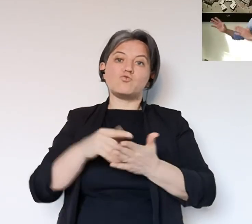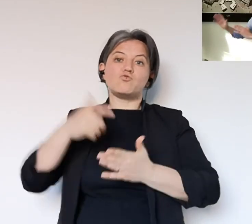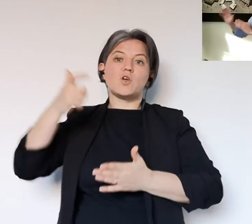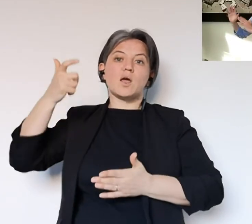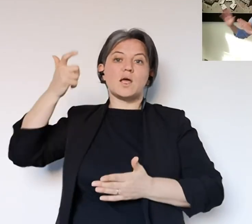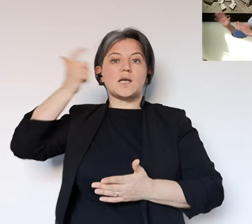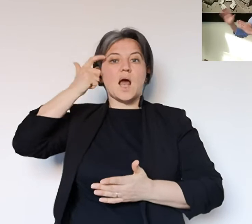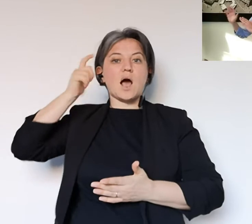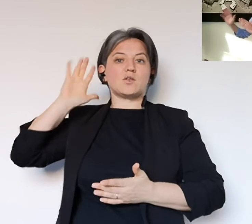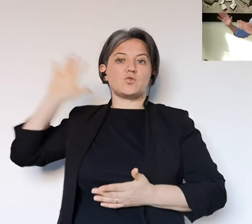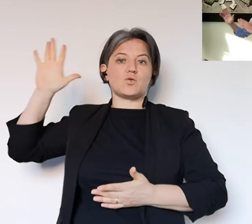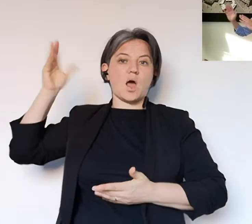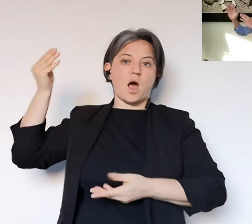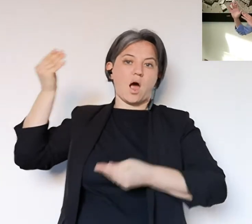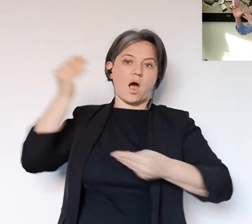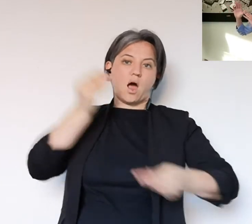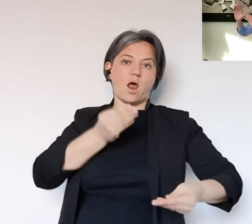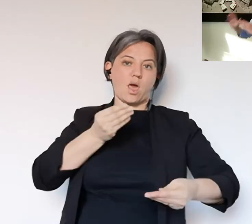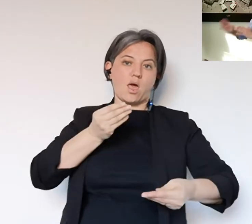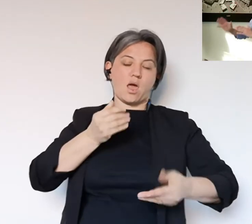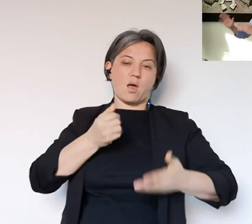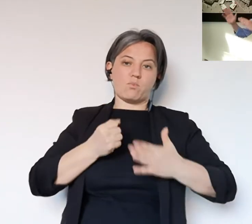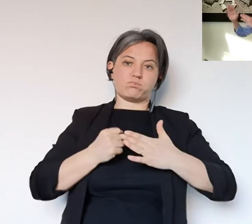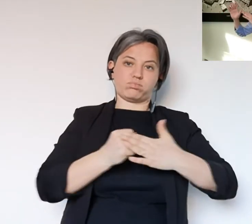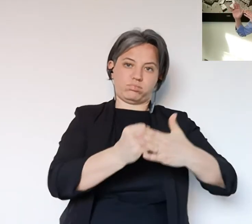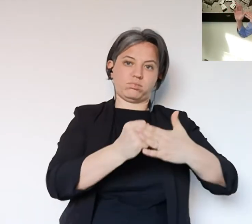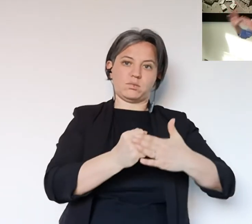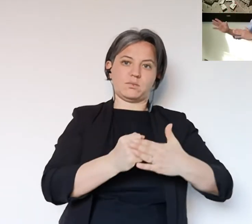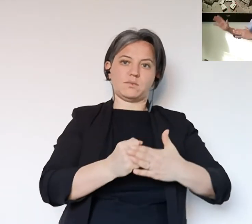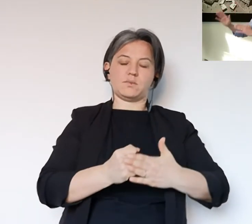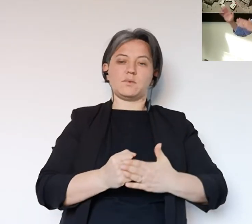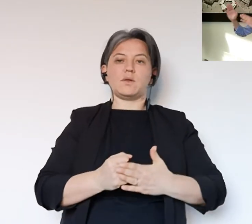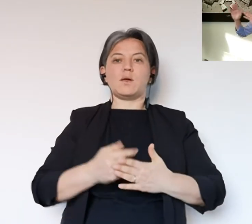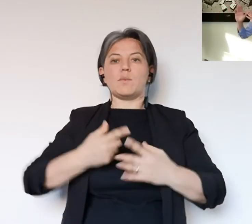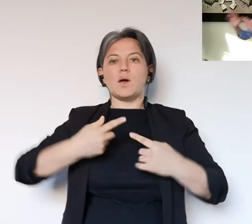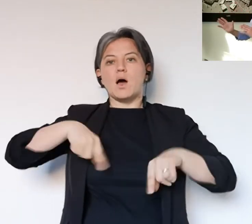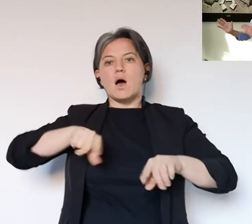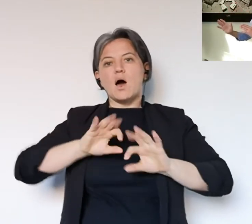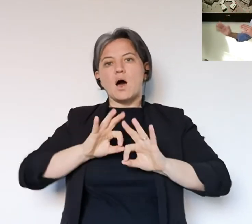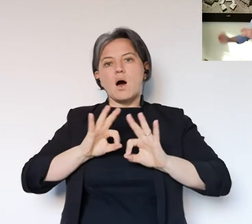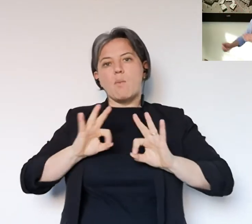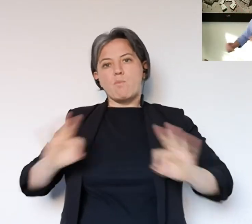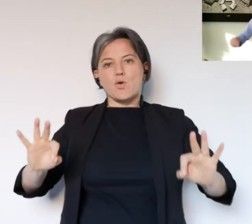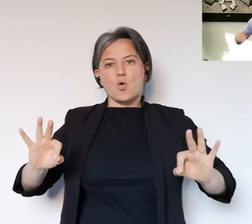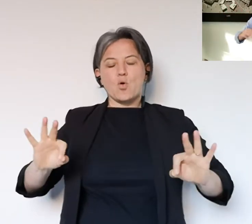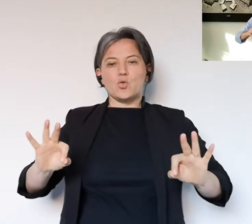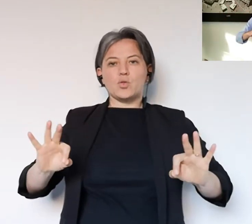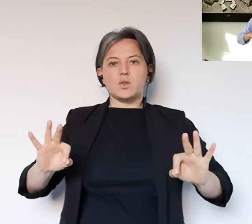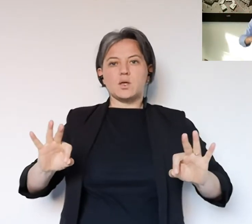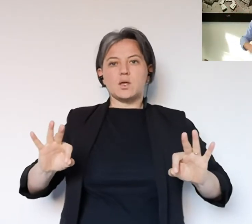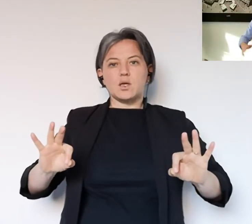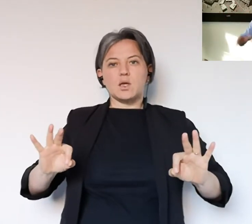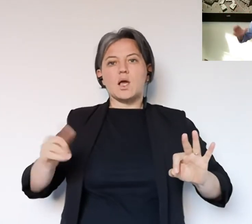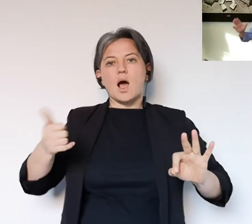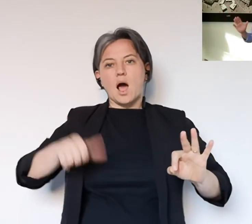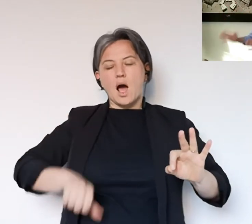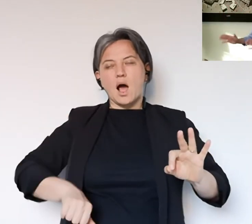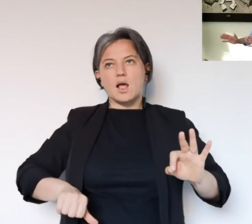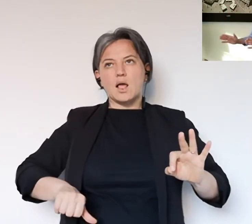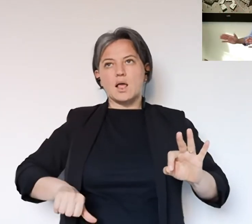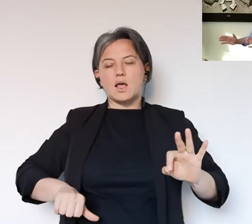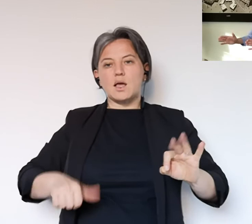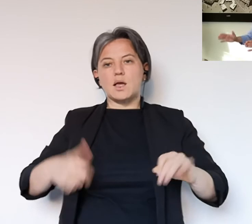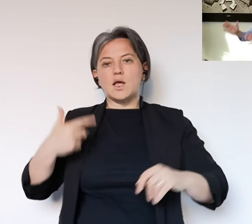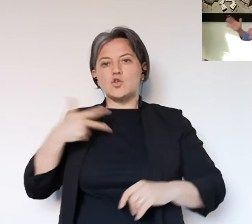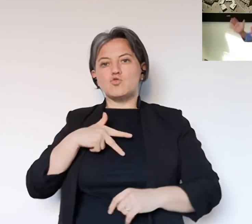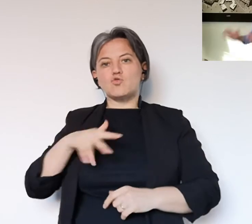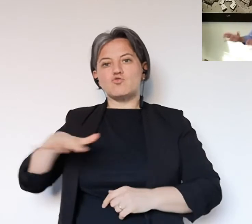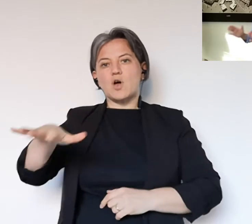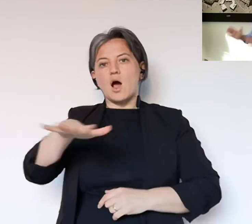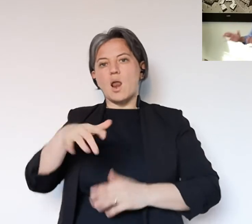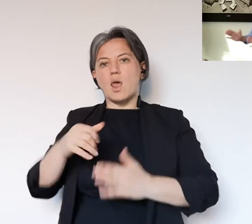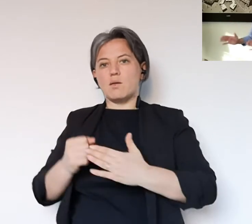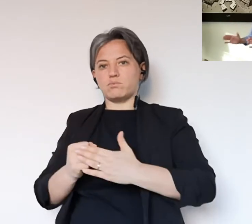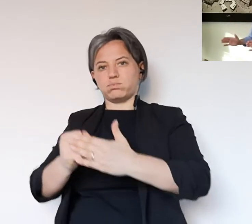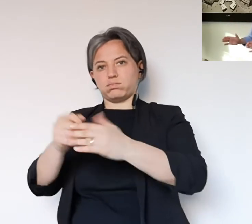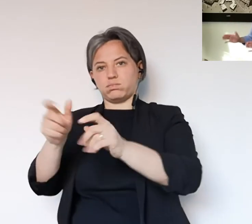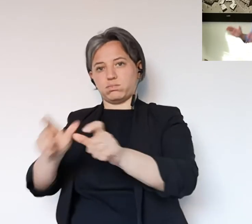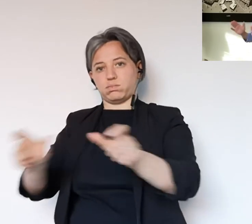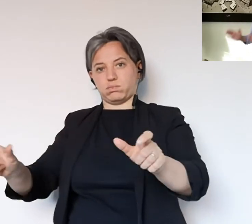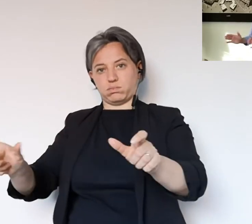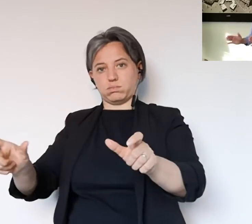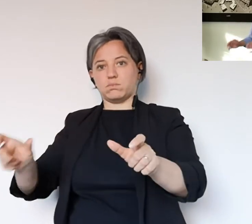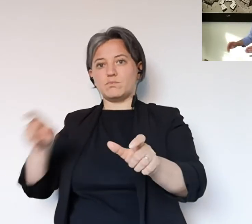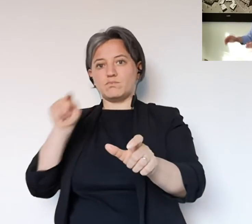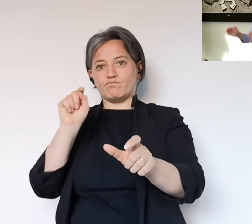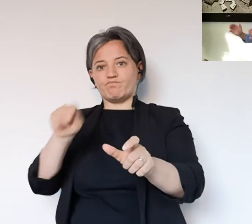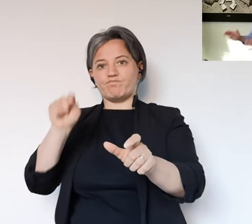scelte che verranno fatte anche nel decreto nazionale. Però ci prepariamo ad avere anche